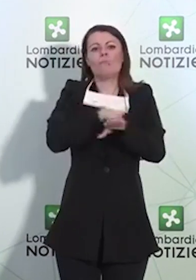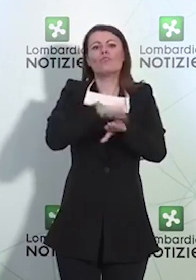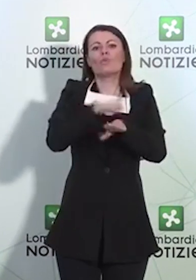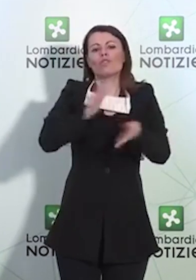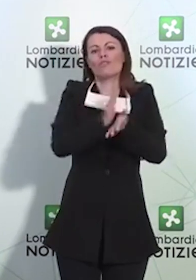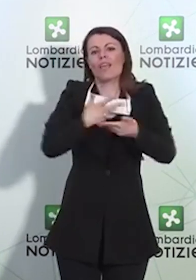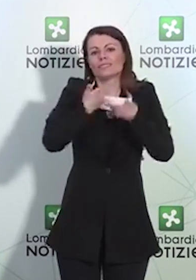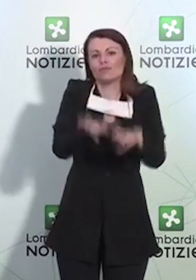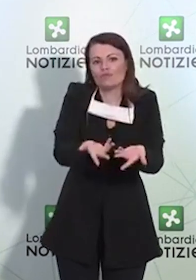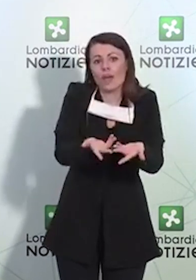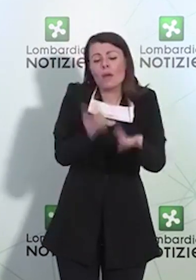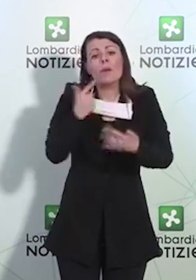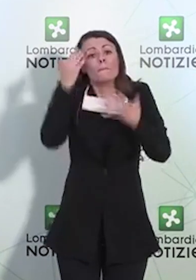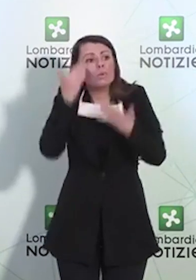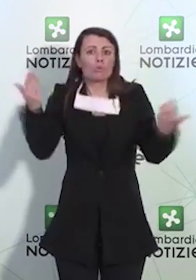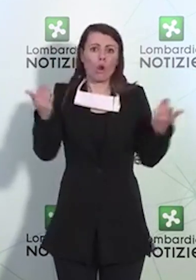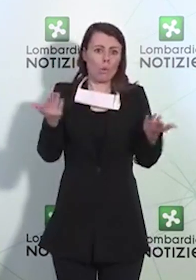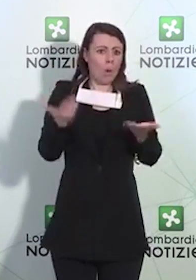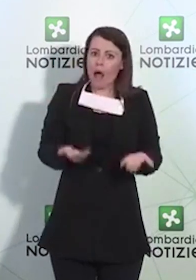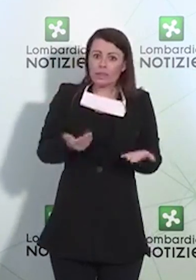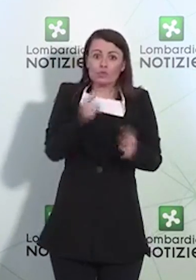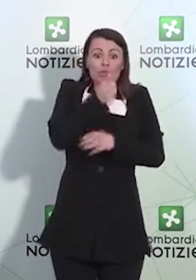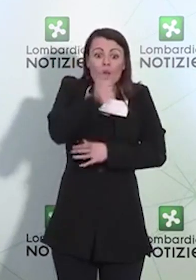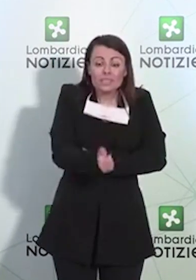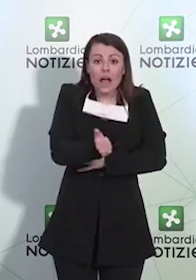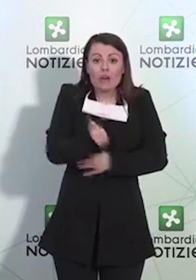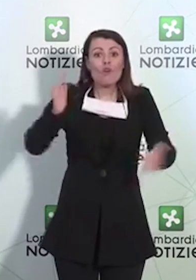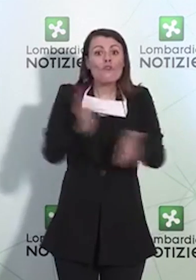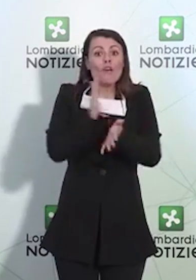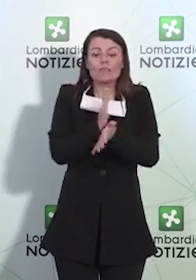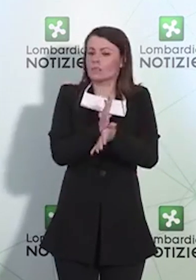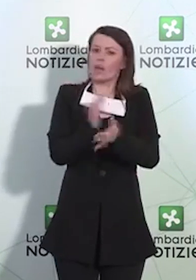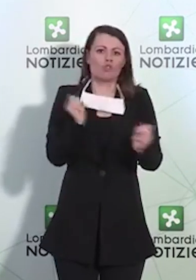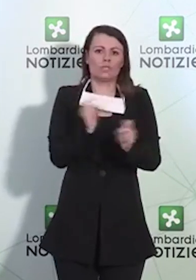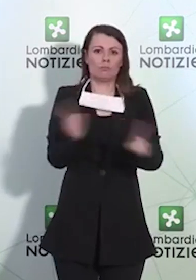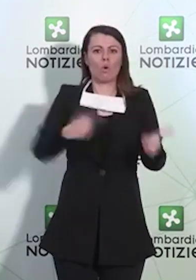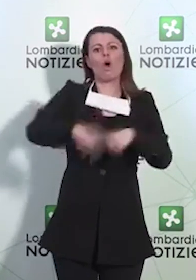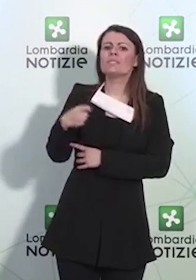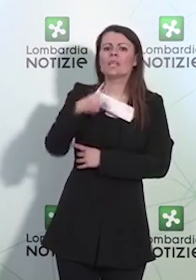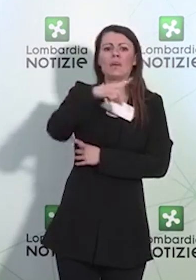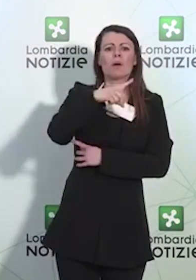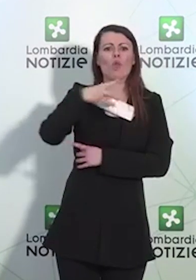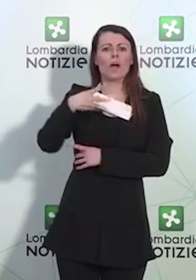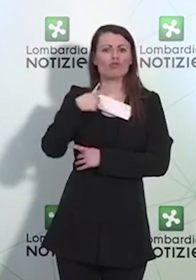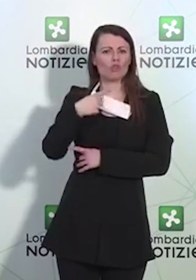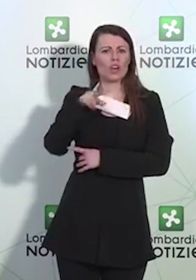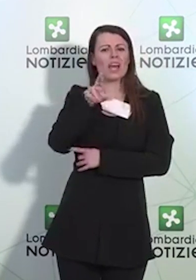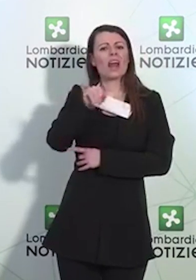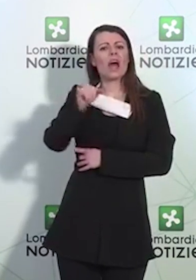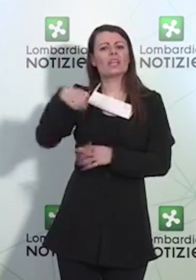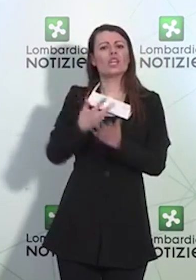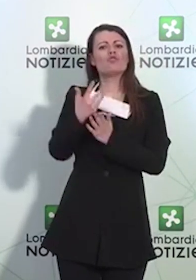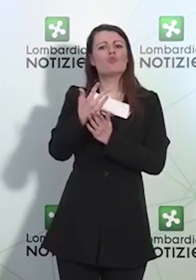Purtroppo non si può fare quest'anno, bisognerà essere un po' severi. Sui test